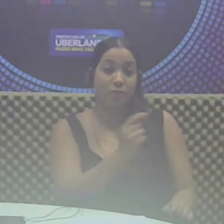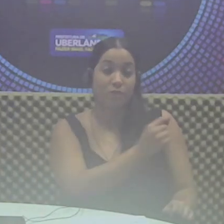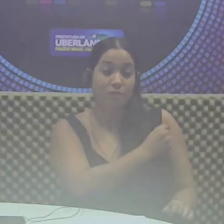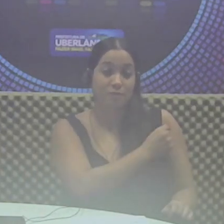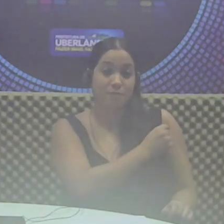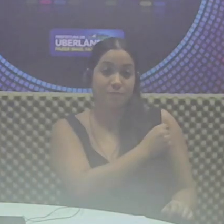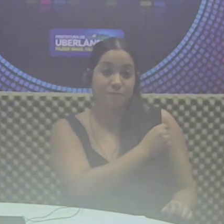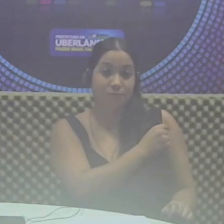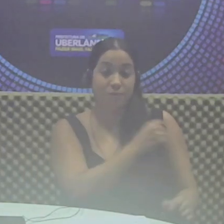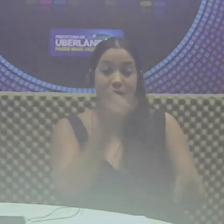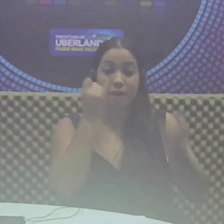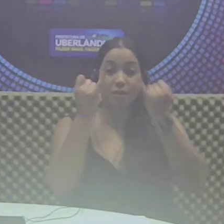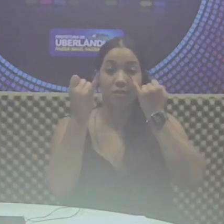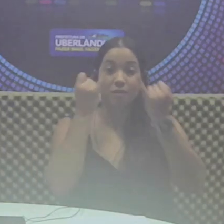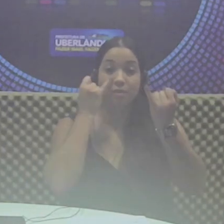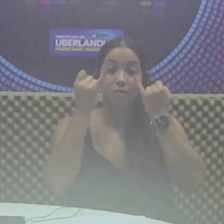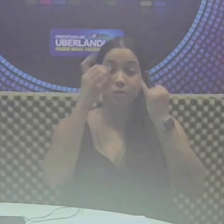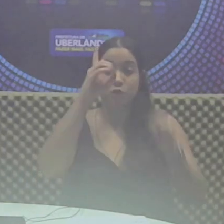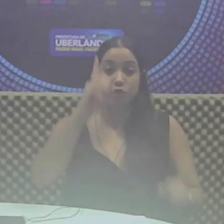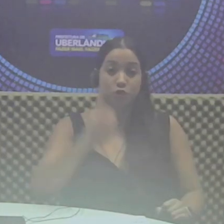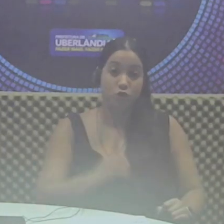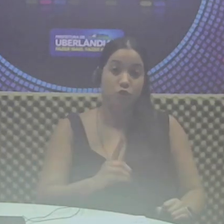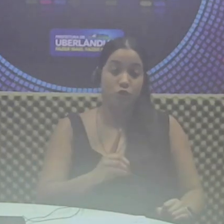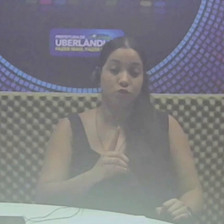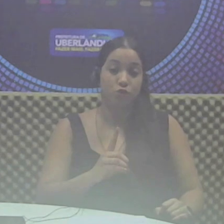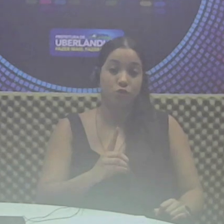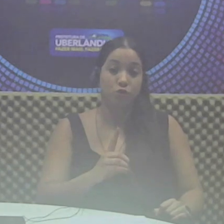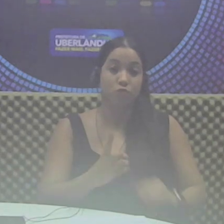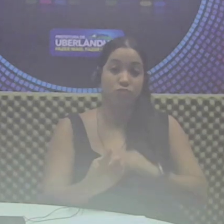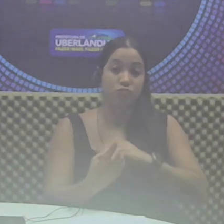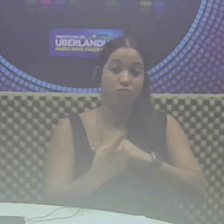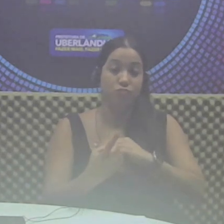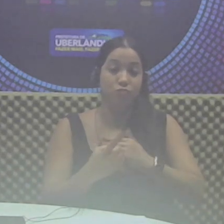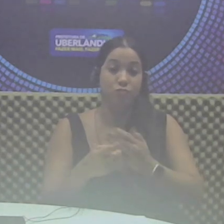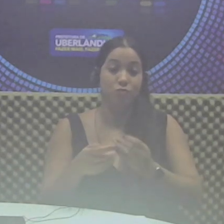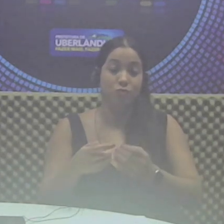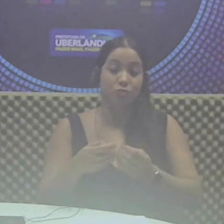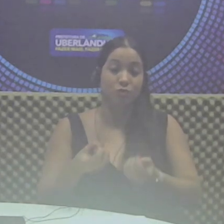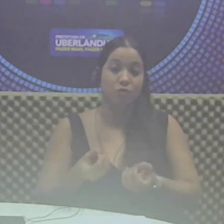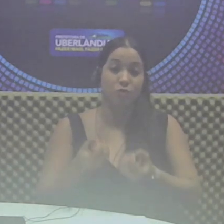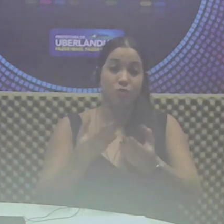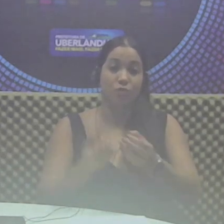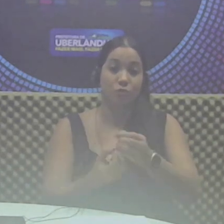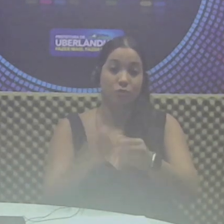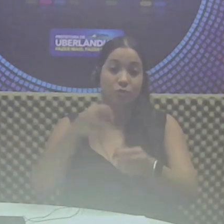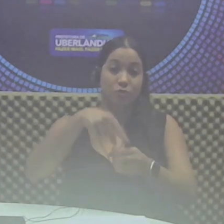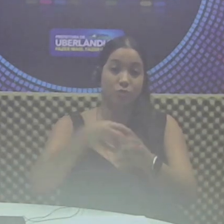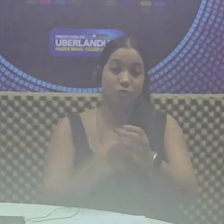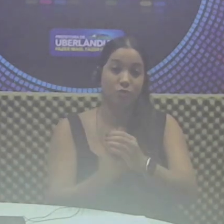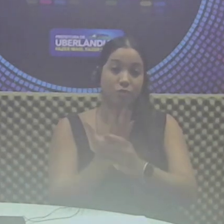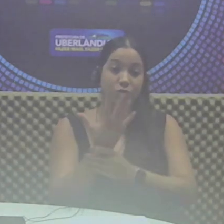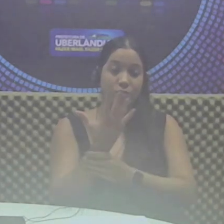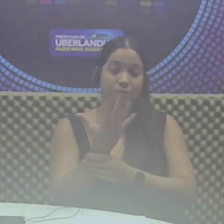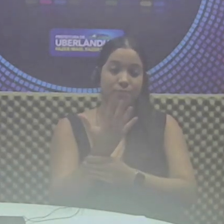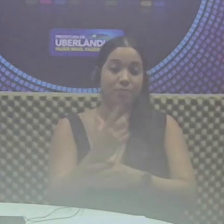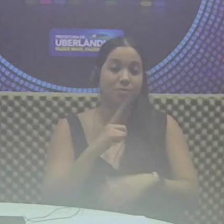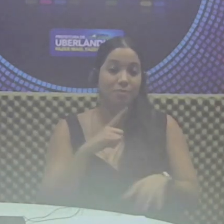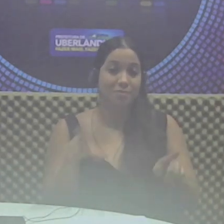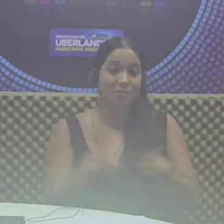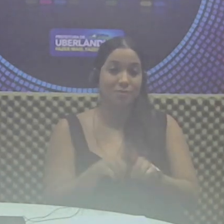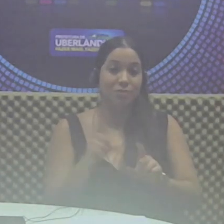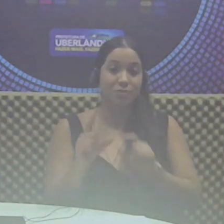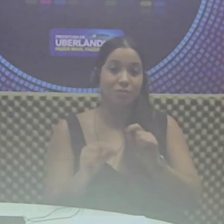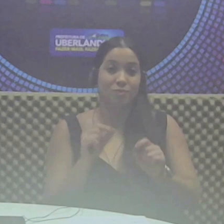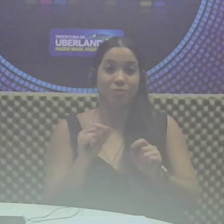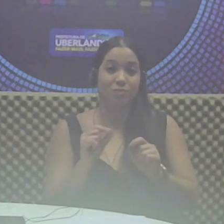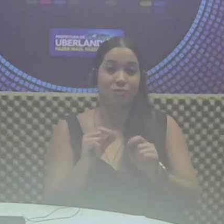informações sobre os direitos do consumidor, doação de mudas, entre outros. Haverá ainda a tradicional